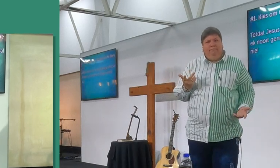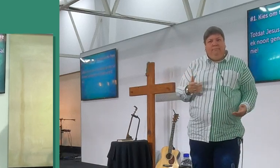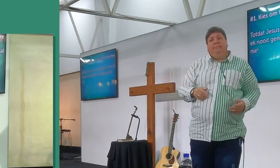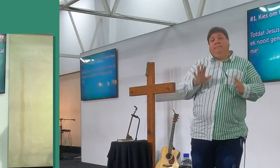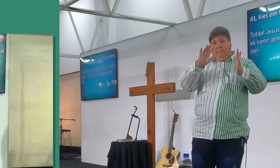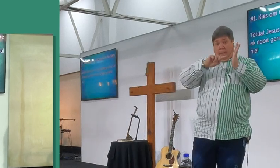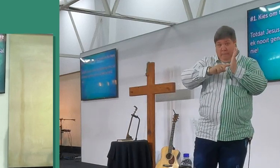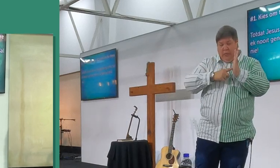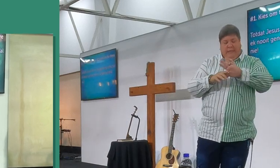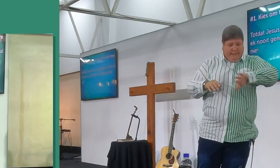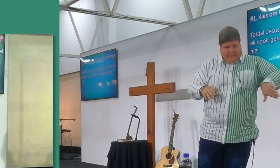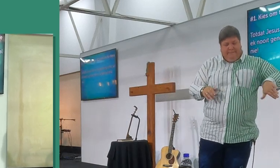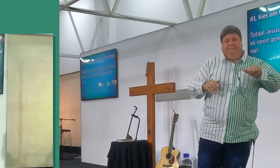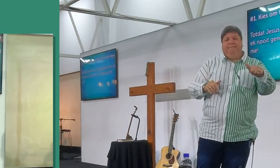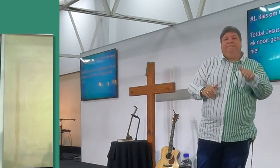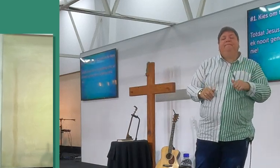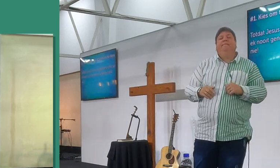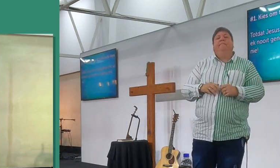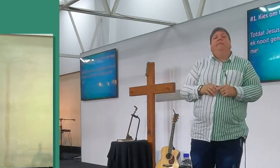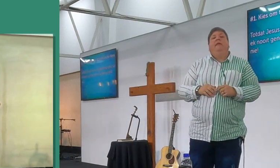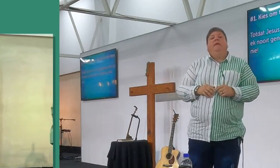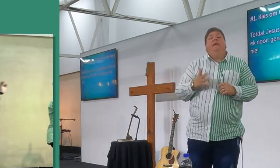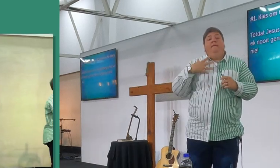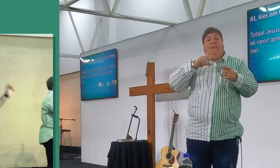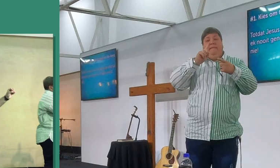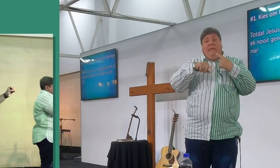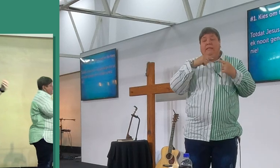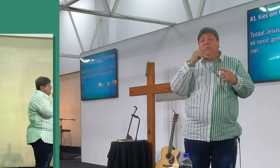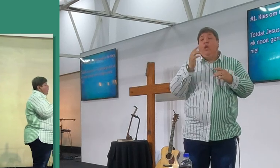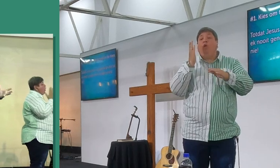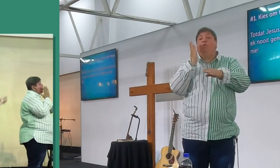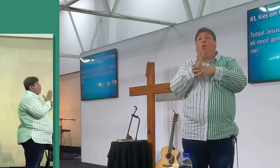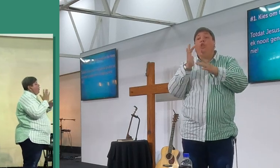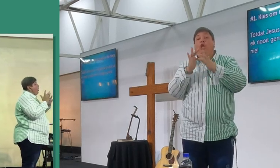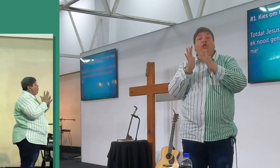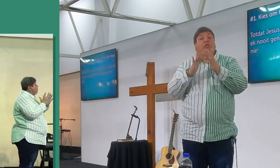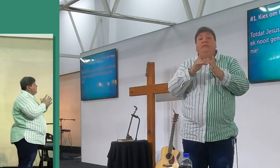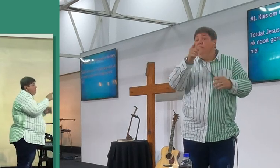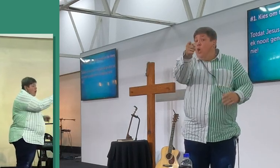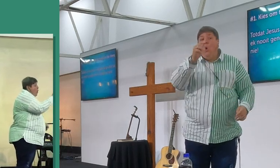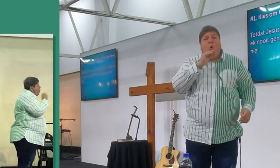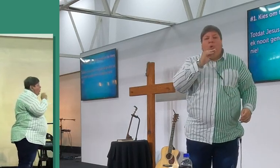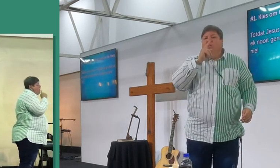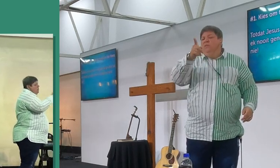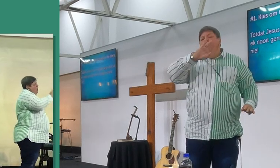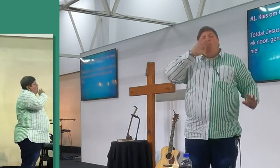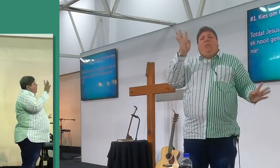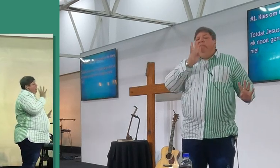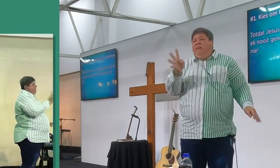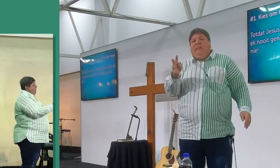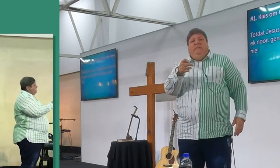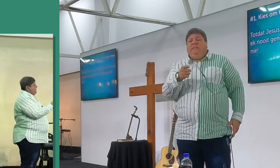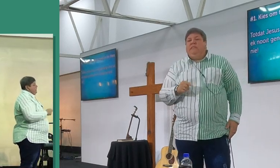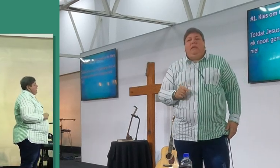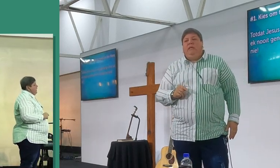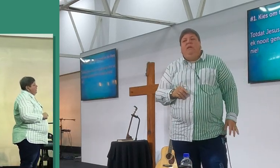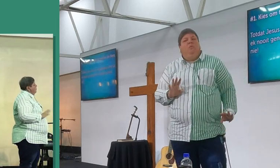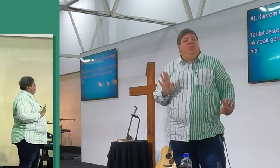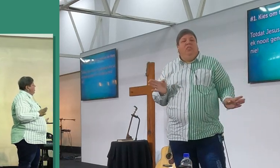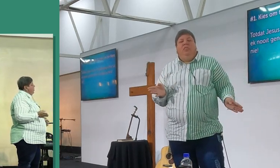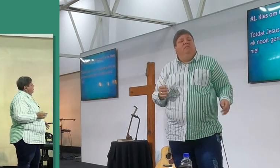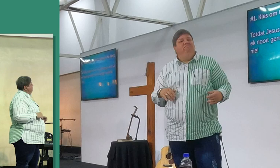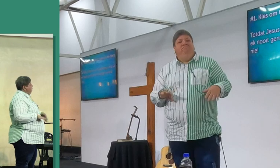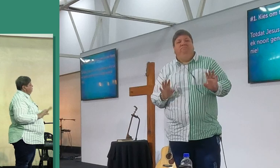die punt, een of andere tyd klaar maak, so, kom ek in al die punt, doordat Jesus nie vir my en jou genoeg is, nie gaan ek nooit genoeg, nie, jy gaan,